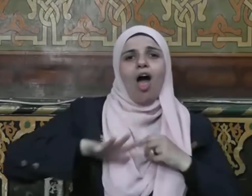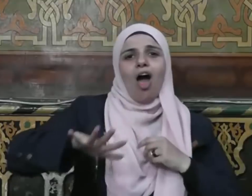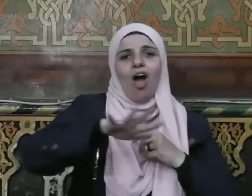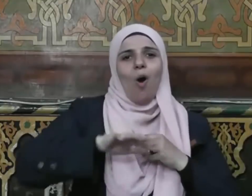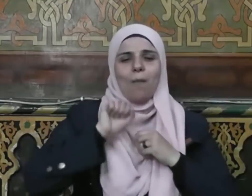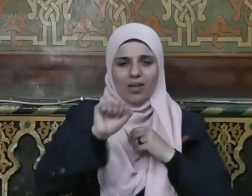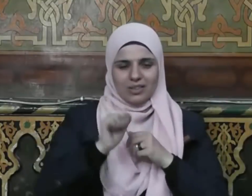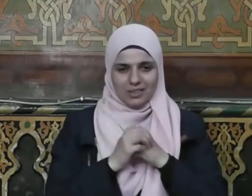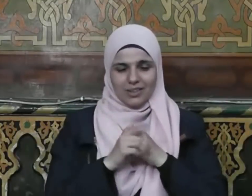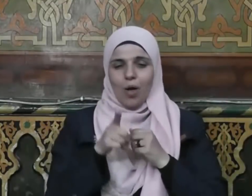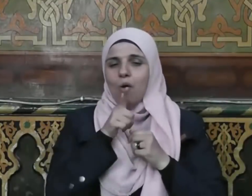الأمة